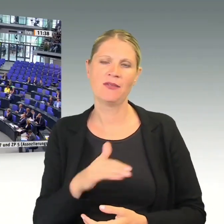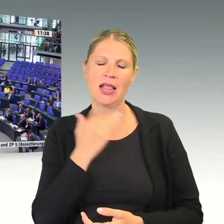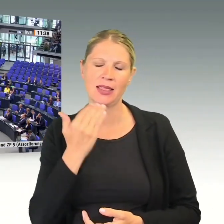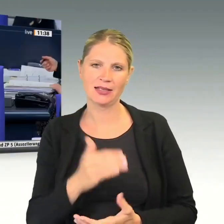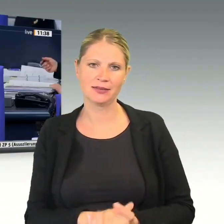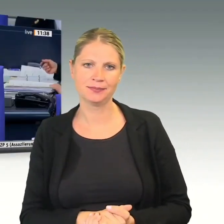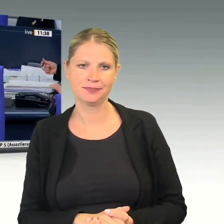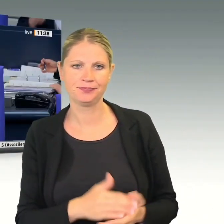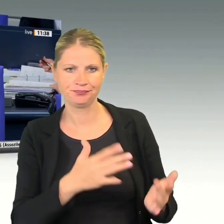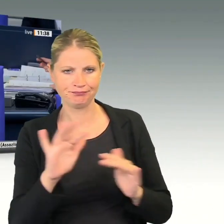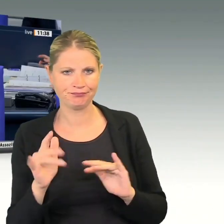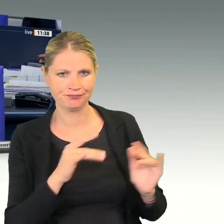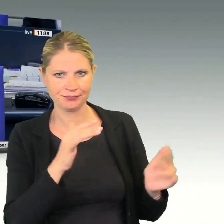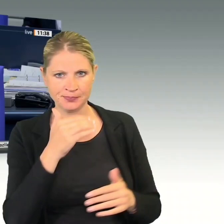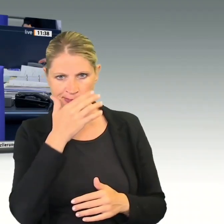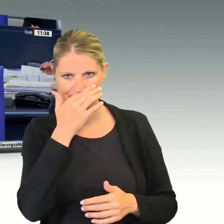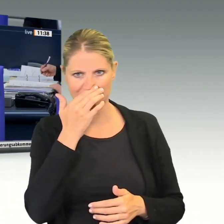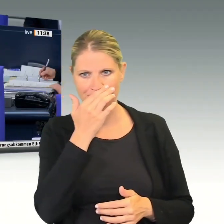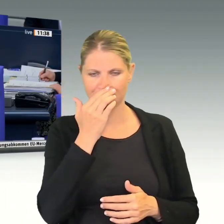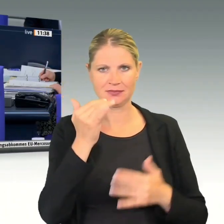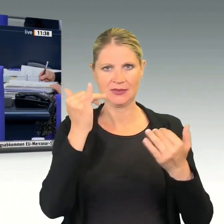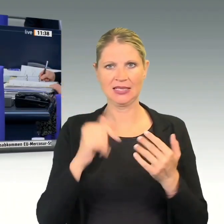Max Lux hat das Wort für Bündnis 90 Die Grünen.